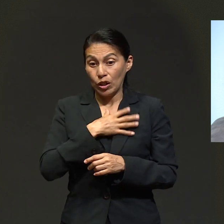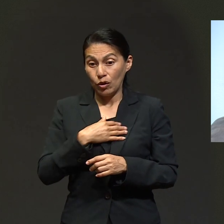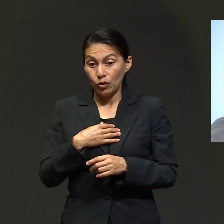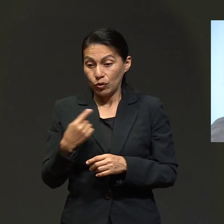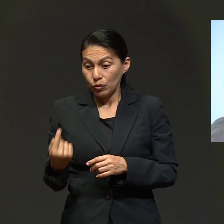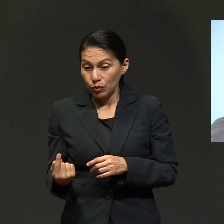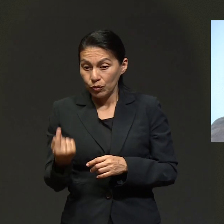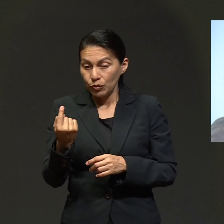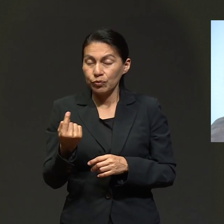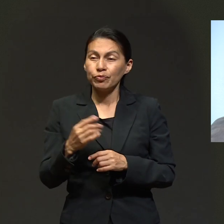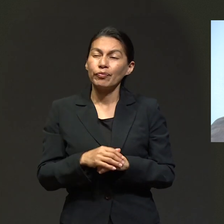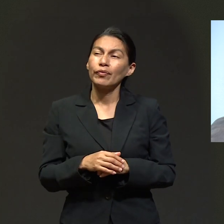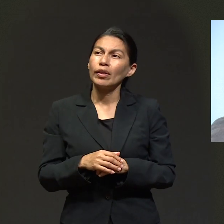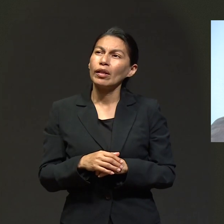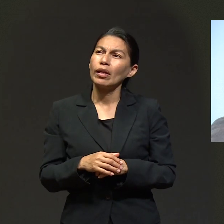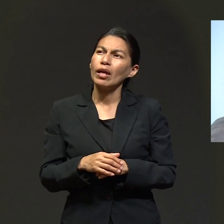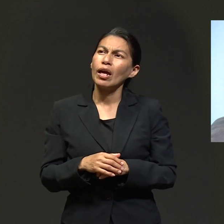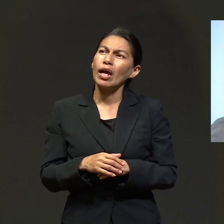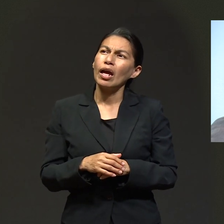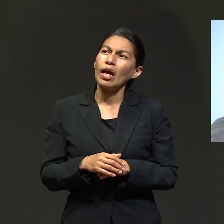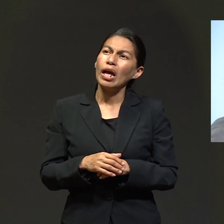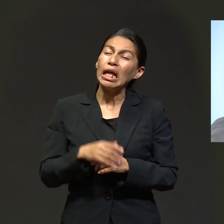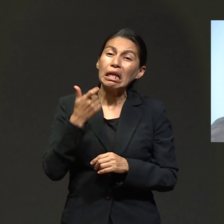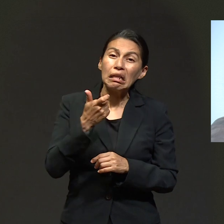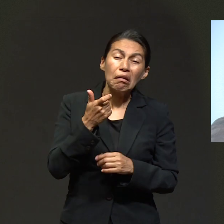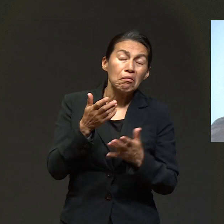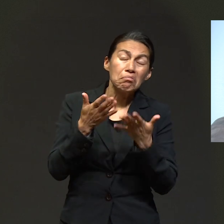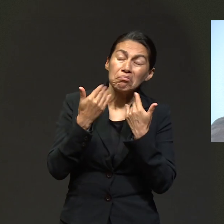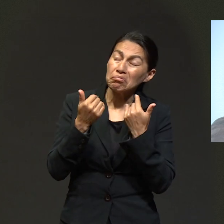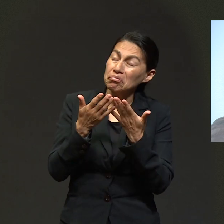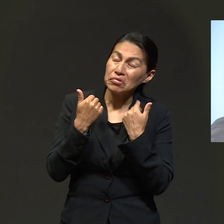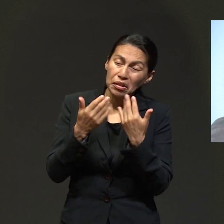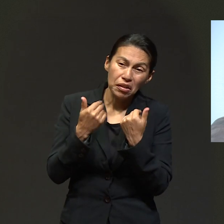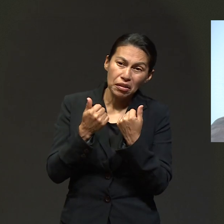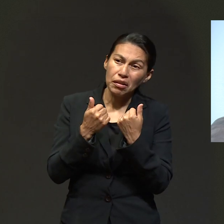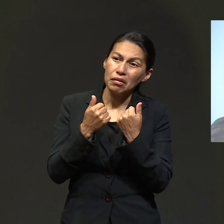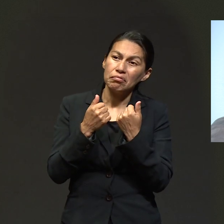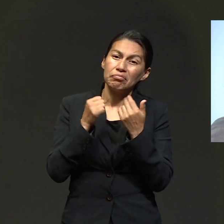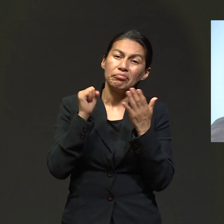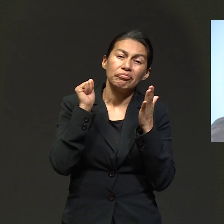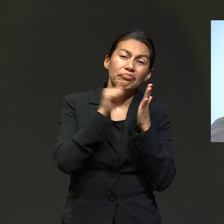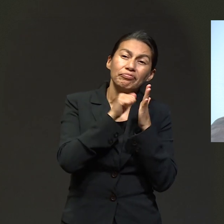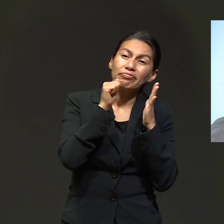Y desafortunadamente no teníamos dinero. No teníamos nada.